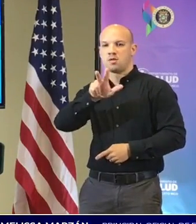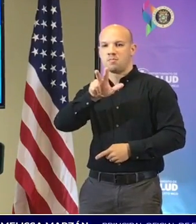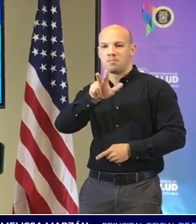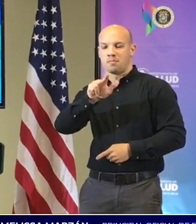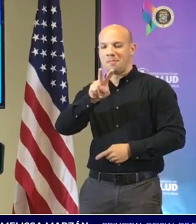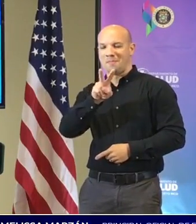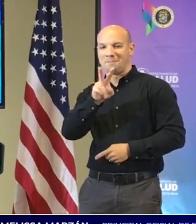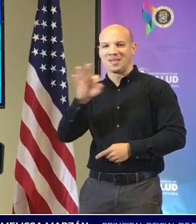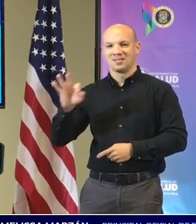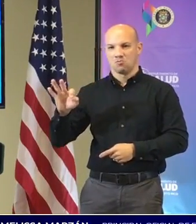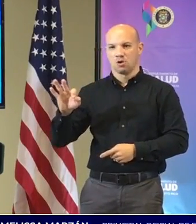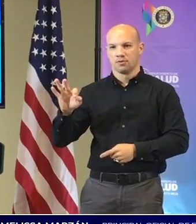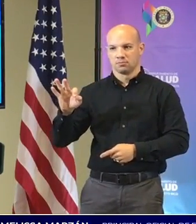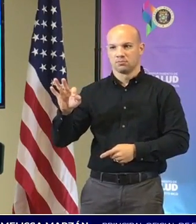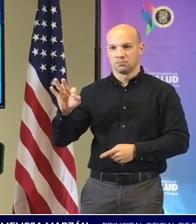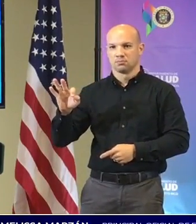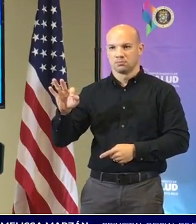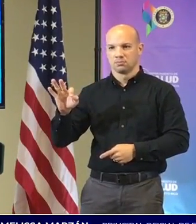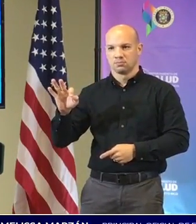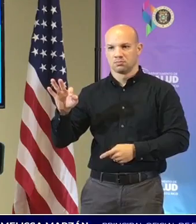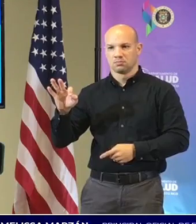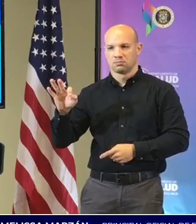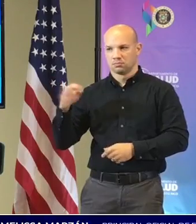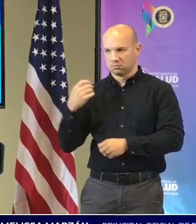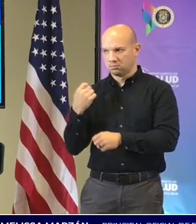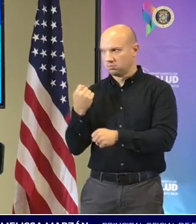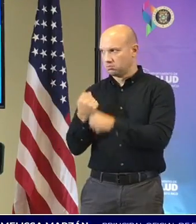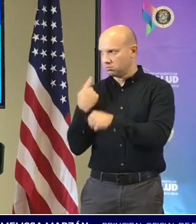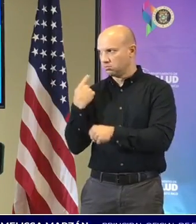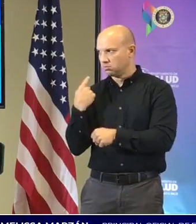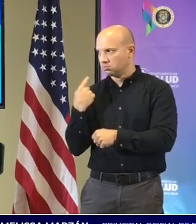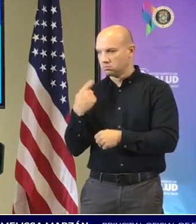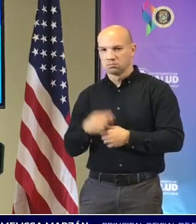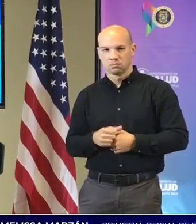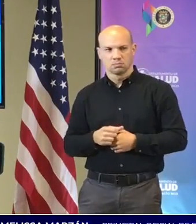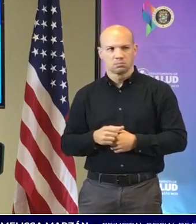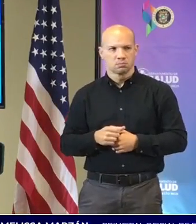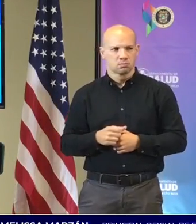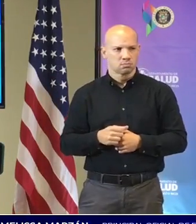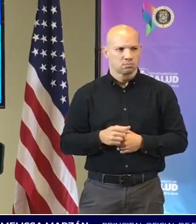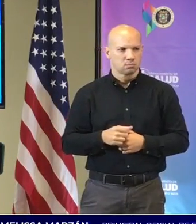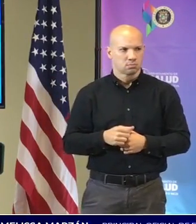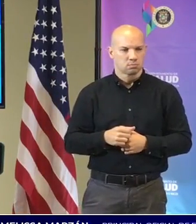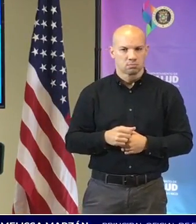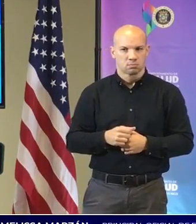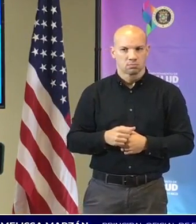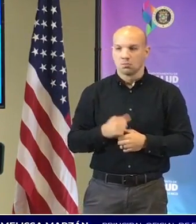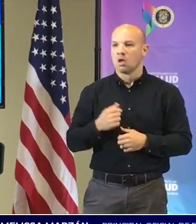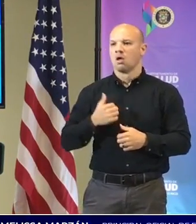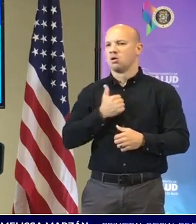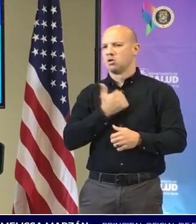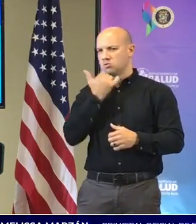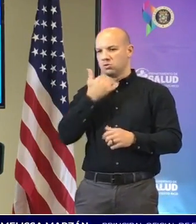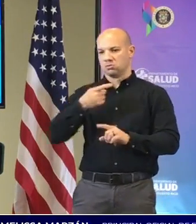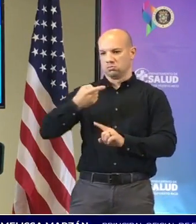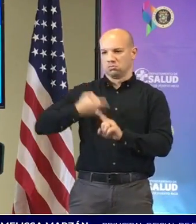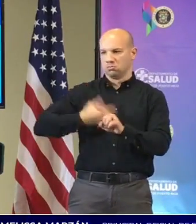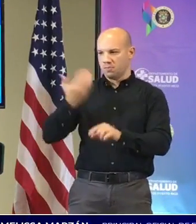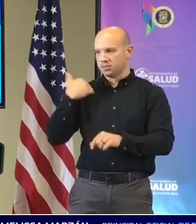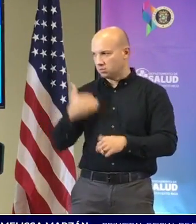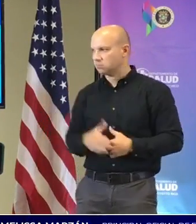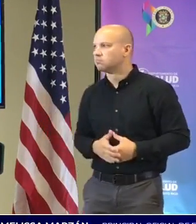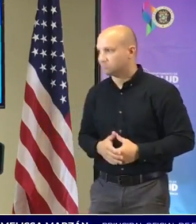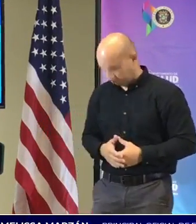de que la fecha perdón de este pasado año